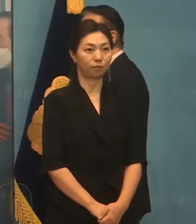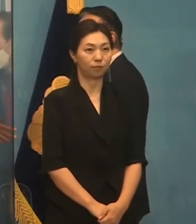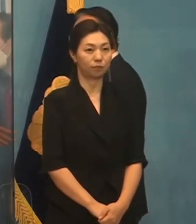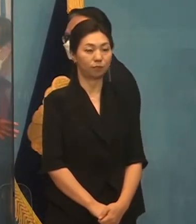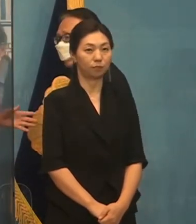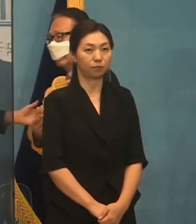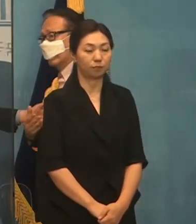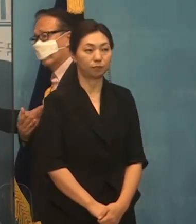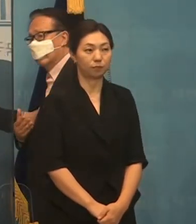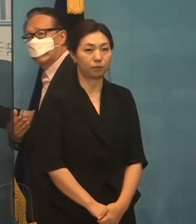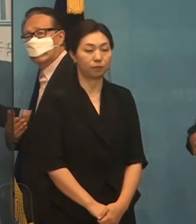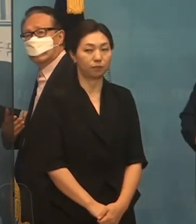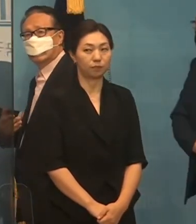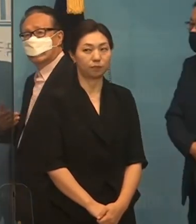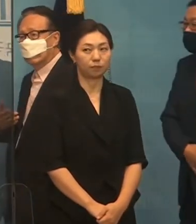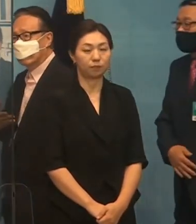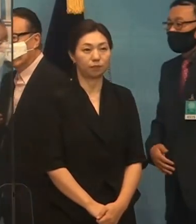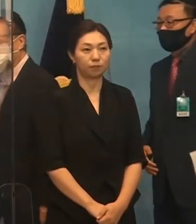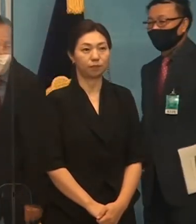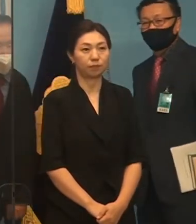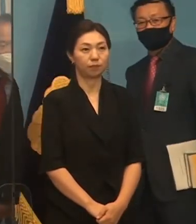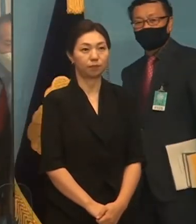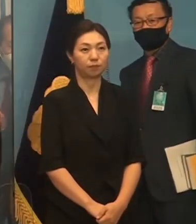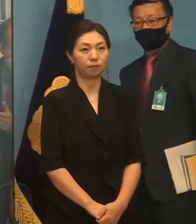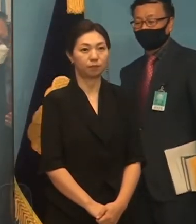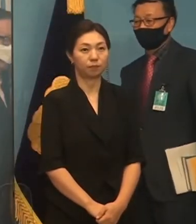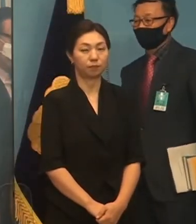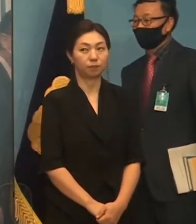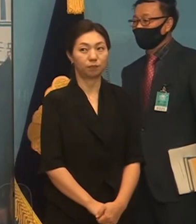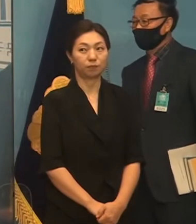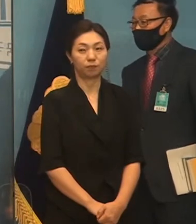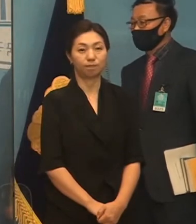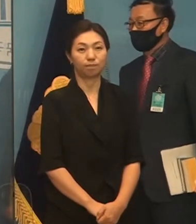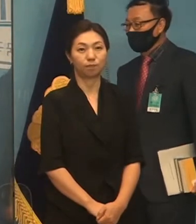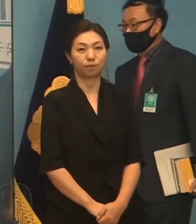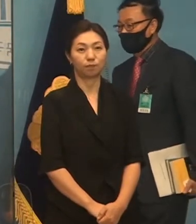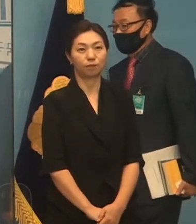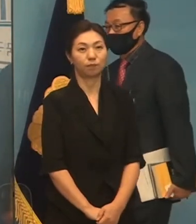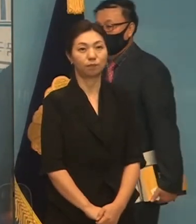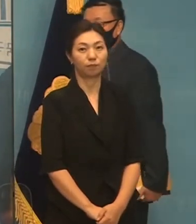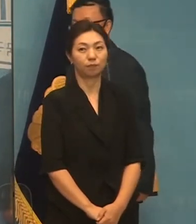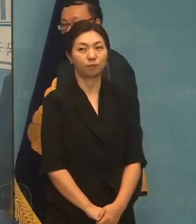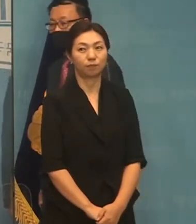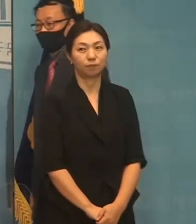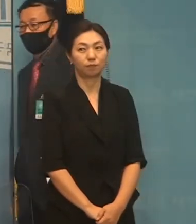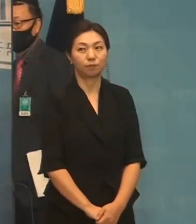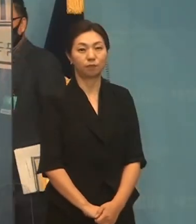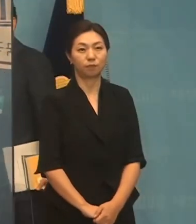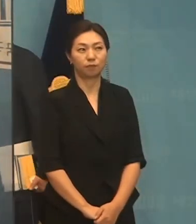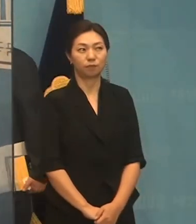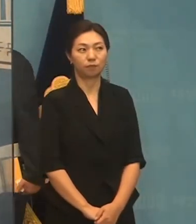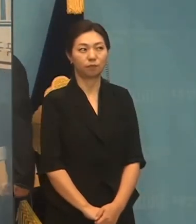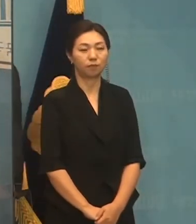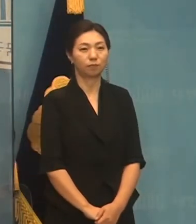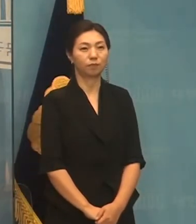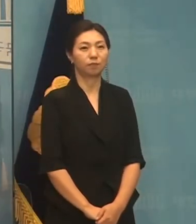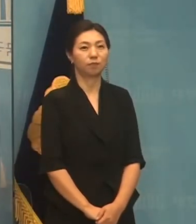안녕하십니까